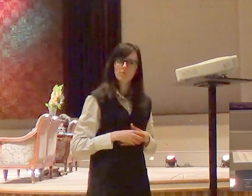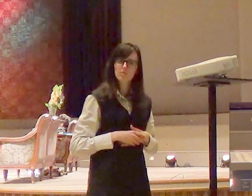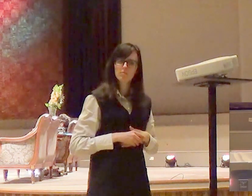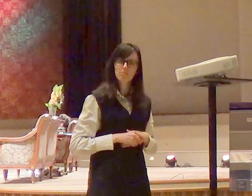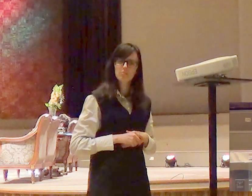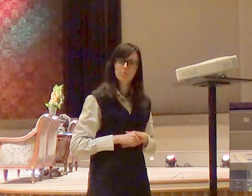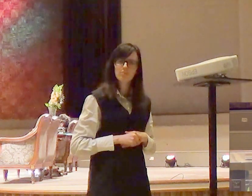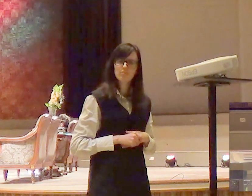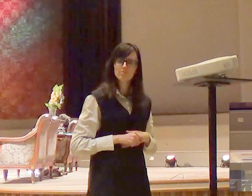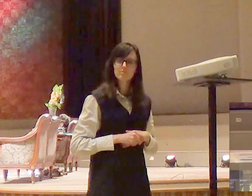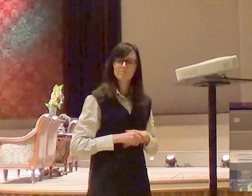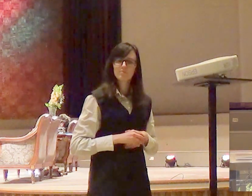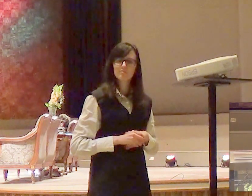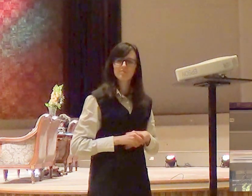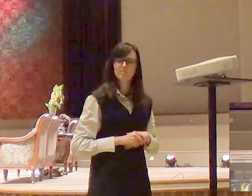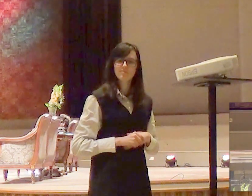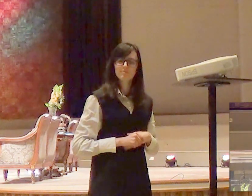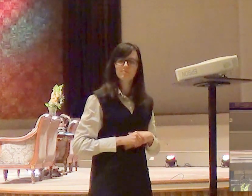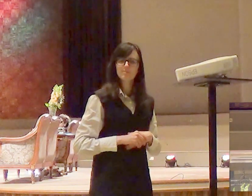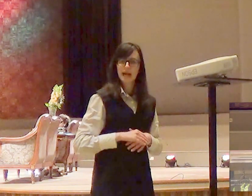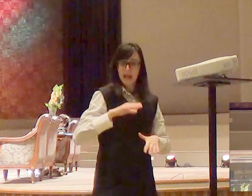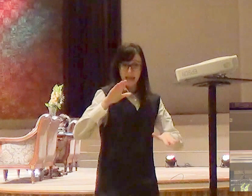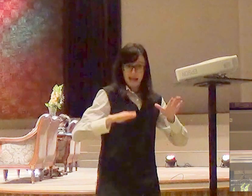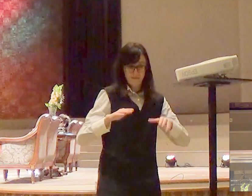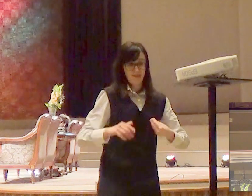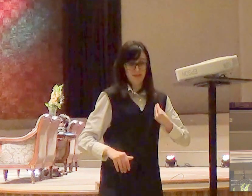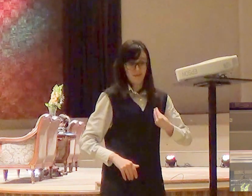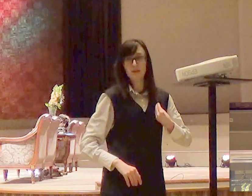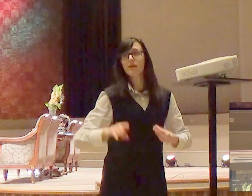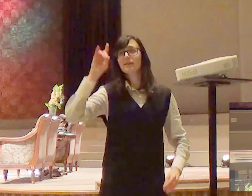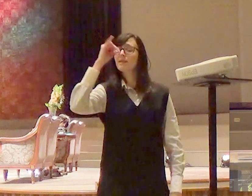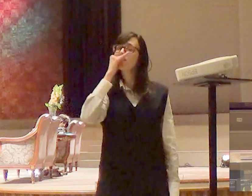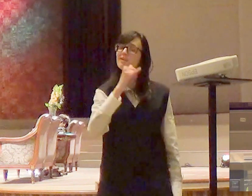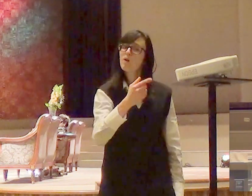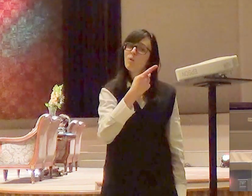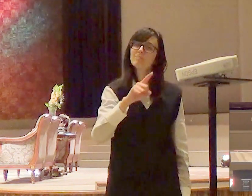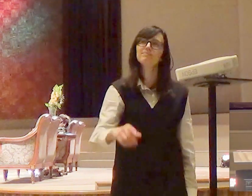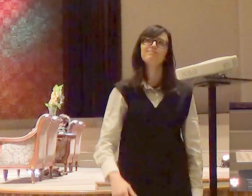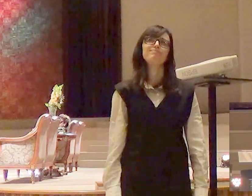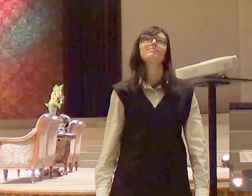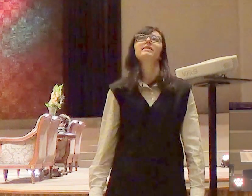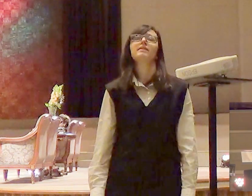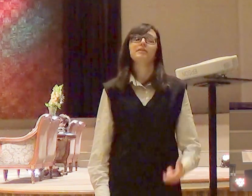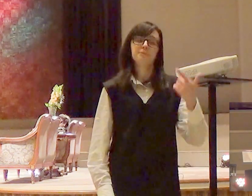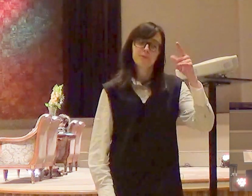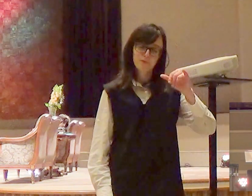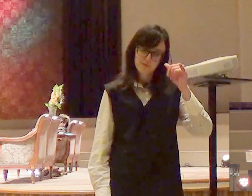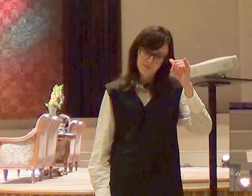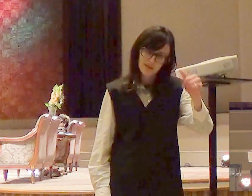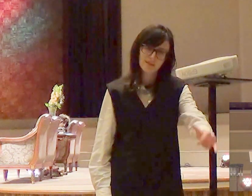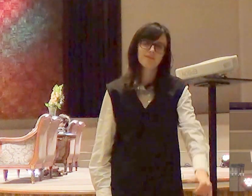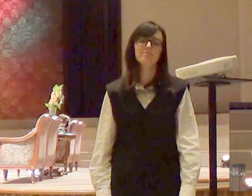há um momento na nossa vida que Deus nos dá um ultimátum e diz olha cá